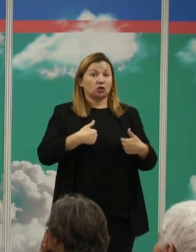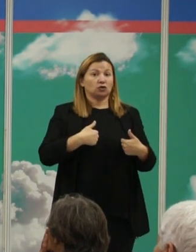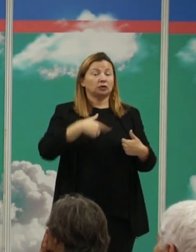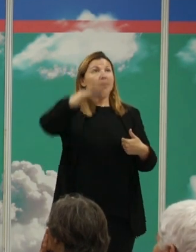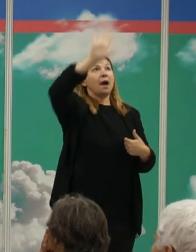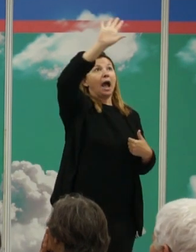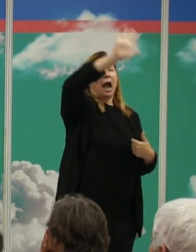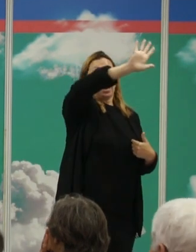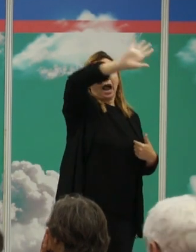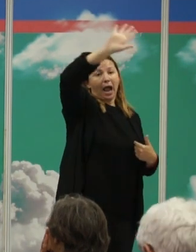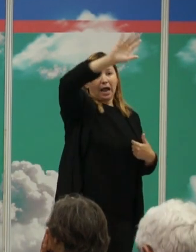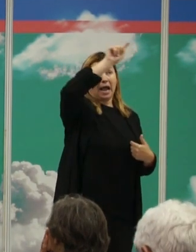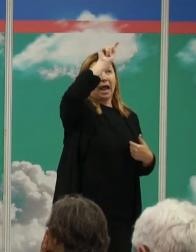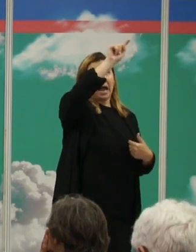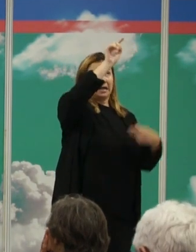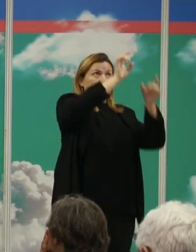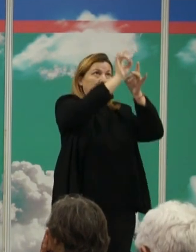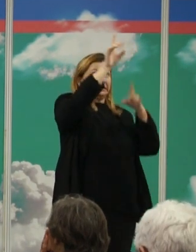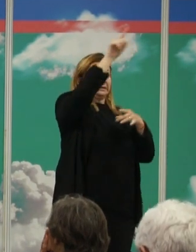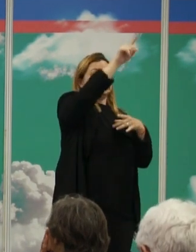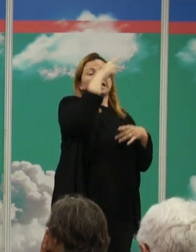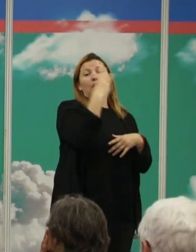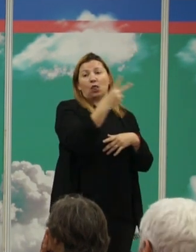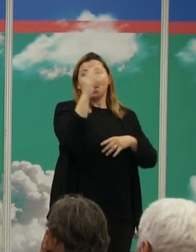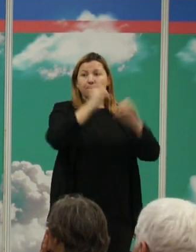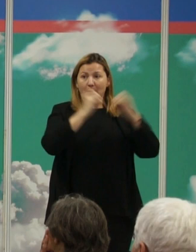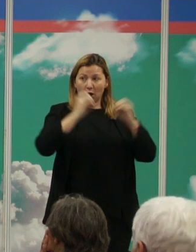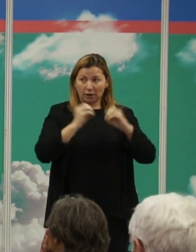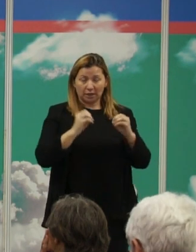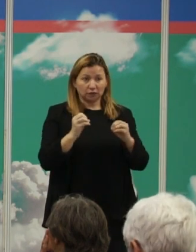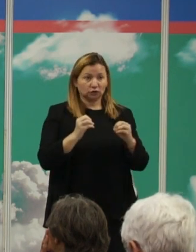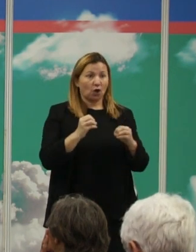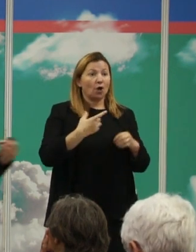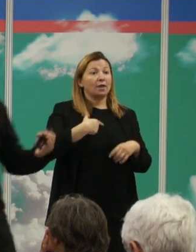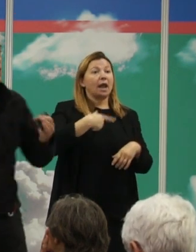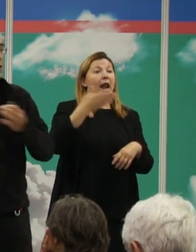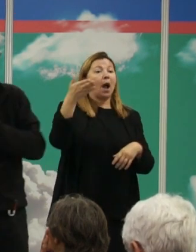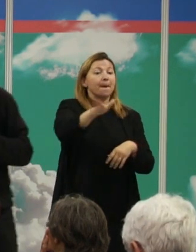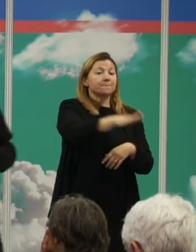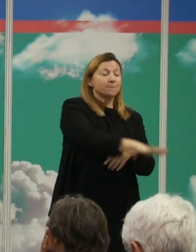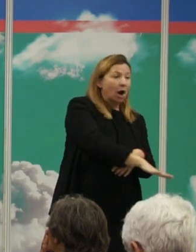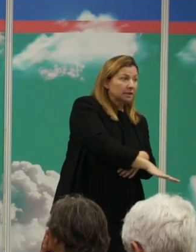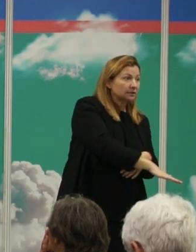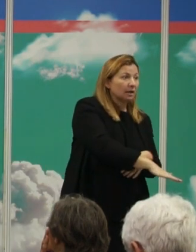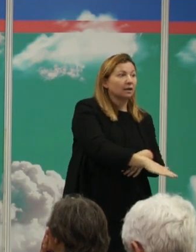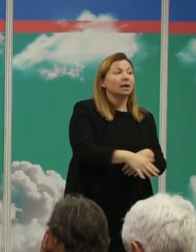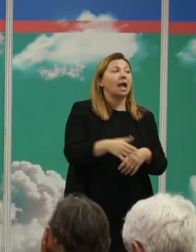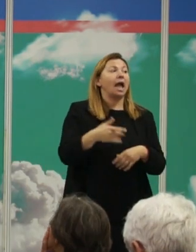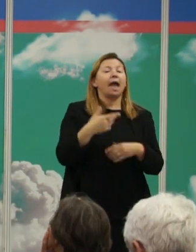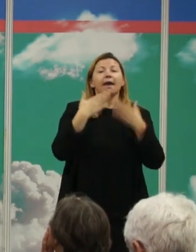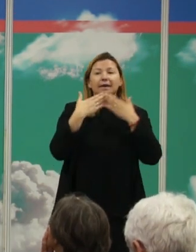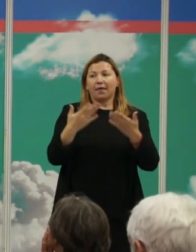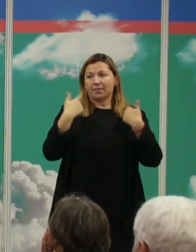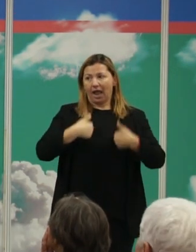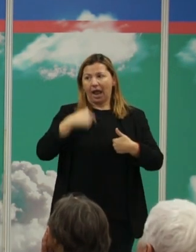con un nivel de violencia determinado que el 2% de las muertes de los seres humanos sean por otros seres humanos eso es